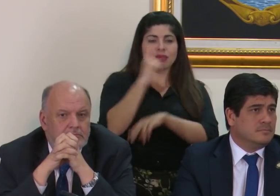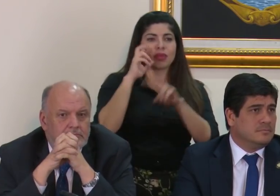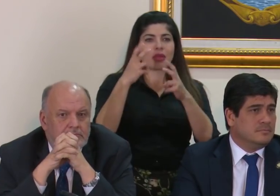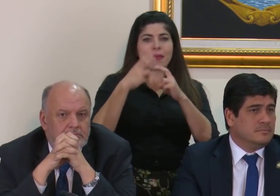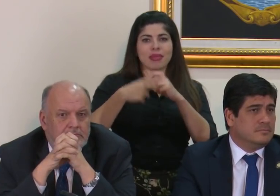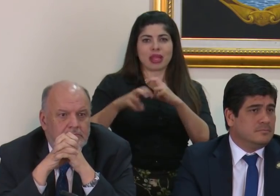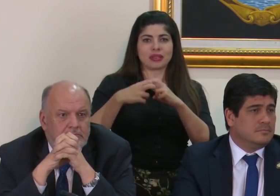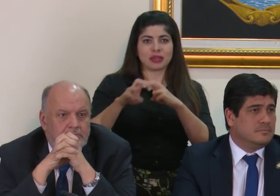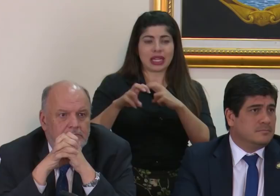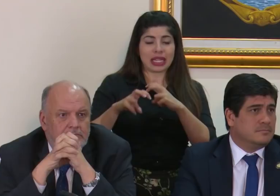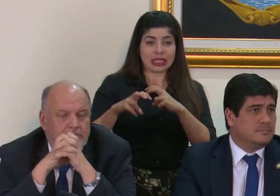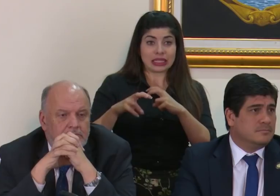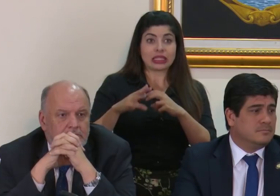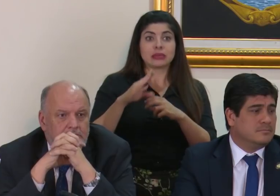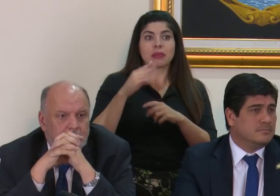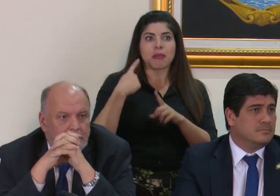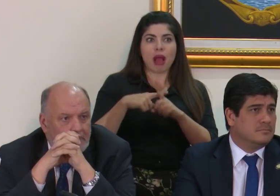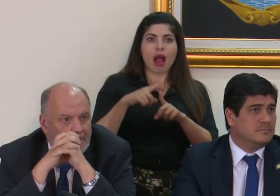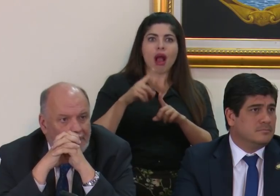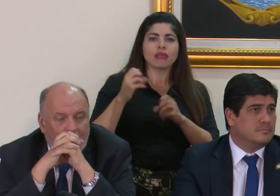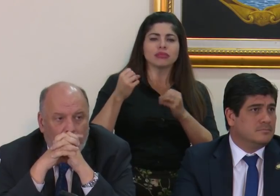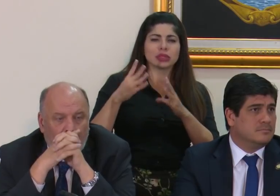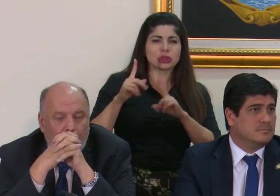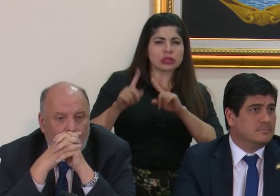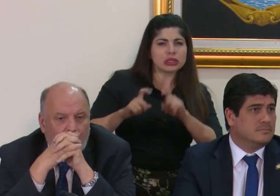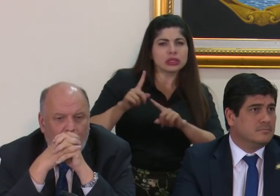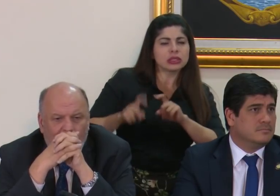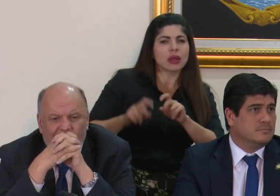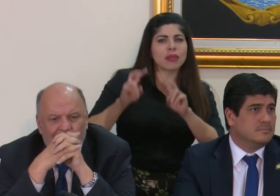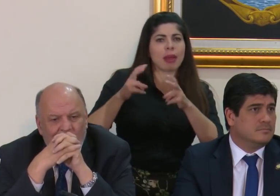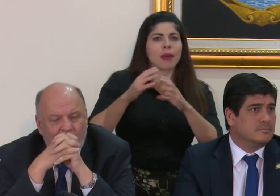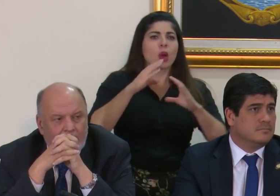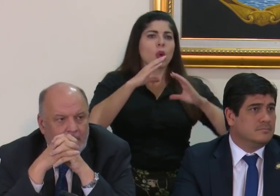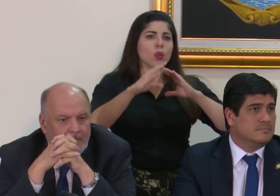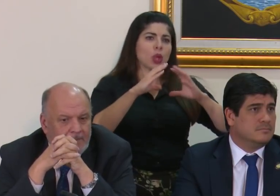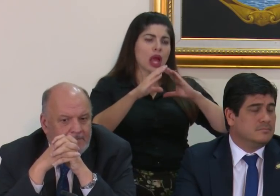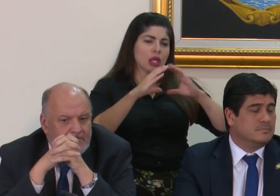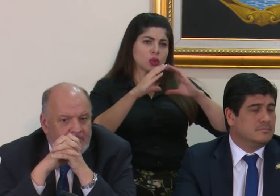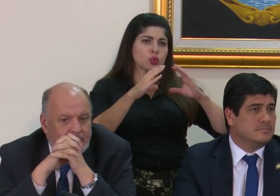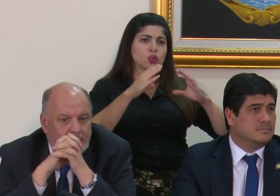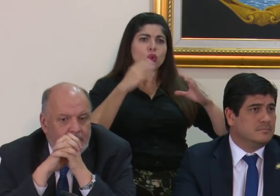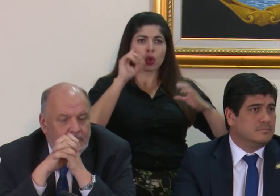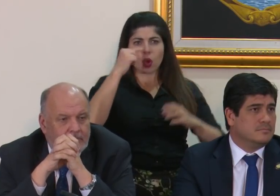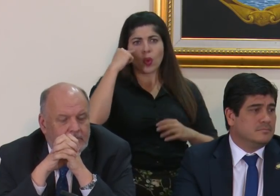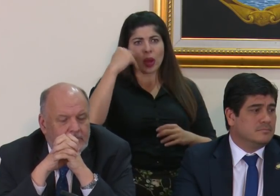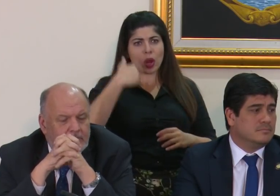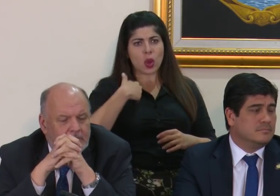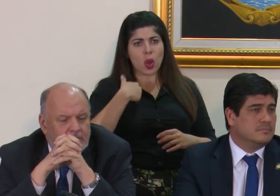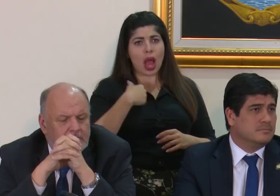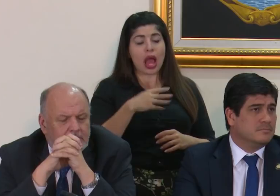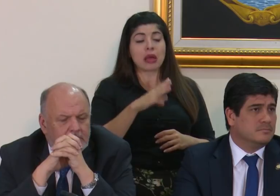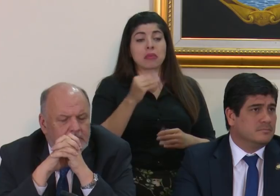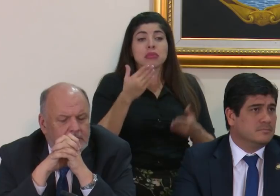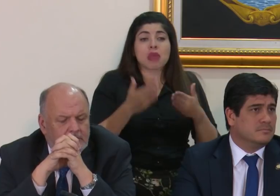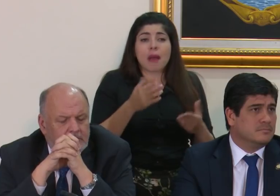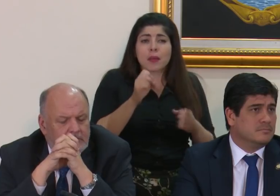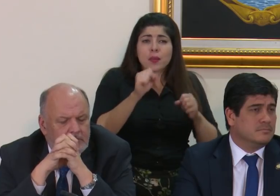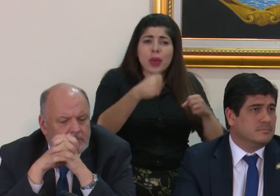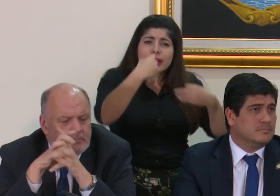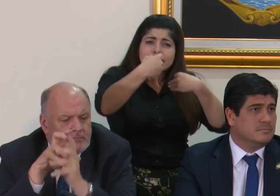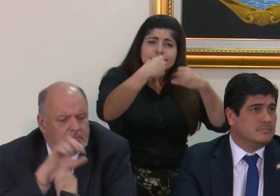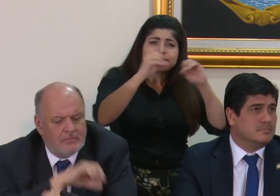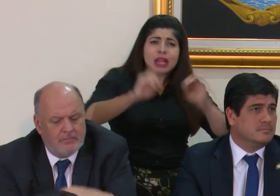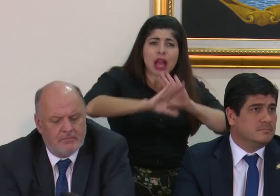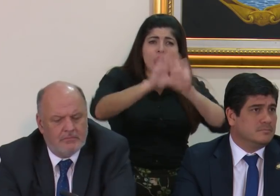transferencias y ni qué decir los cuestionamientos a la materia de comunicación que ha tenido el gobierno. Y tal vez si no se aclara también porque